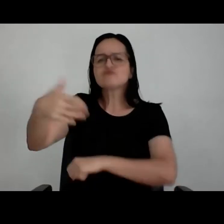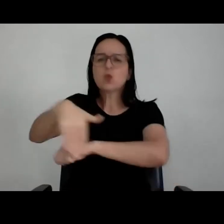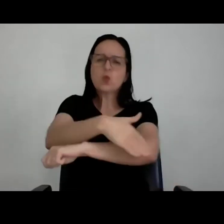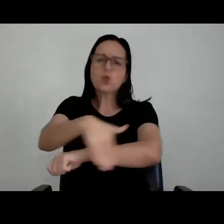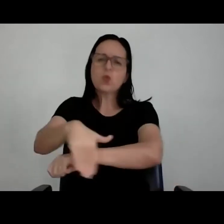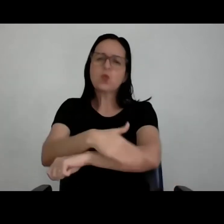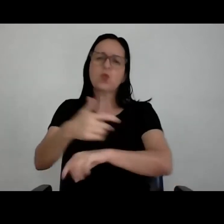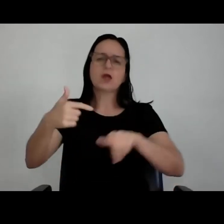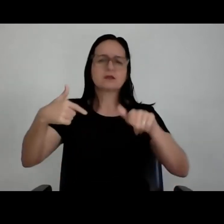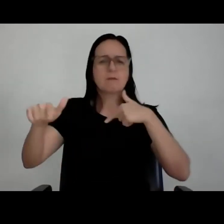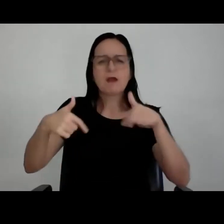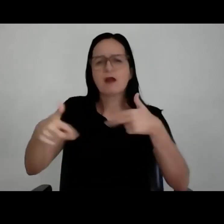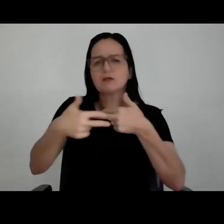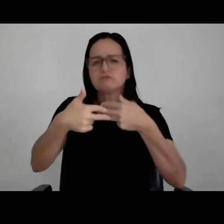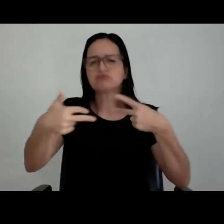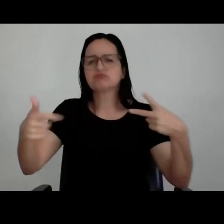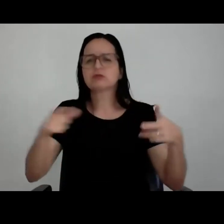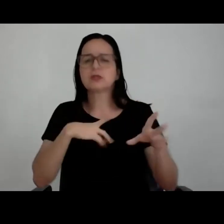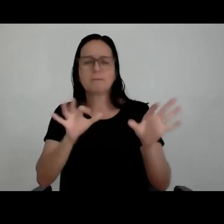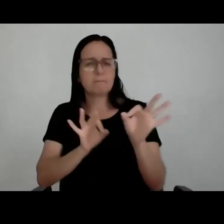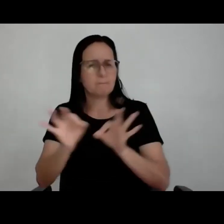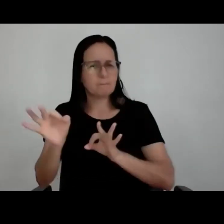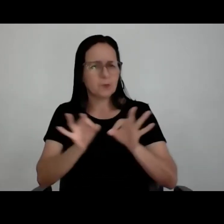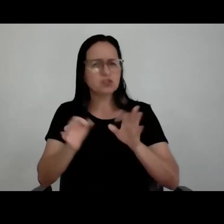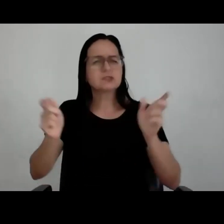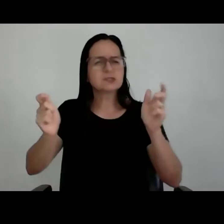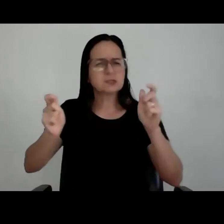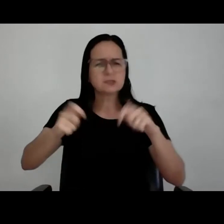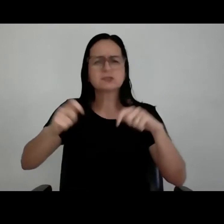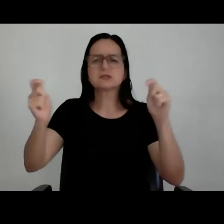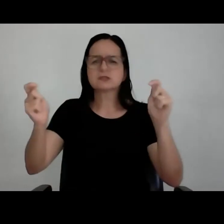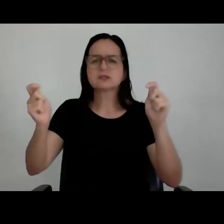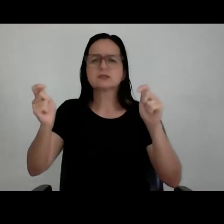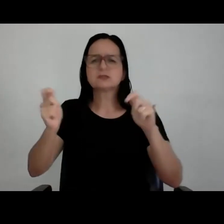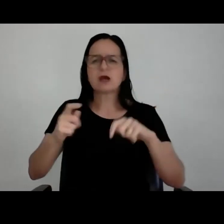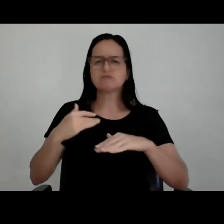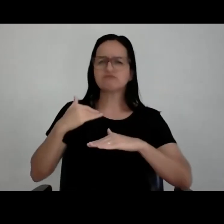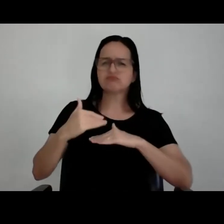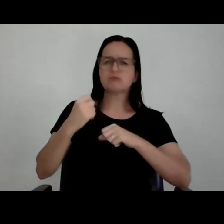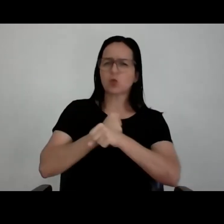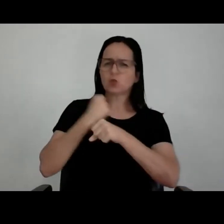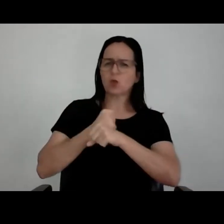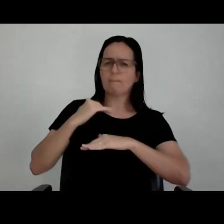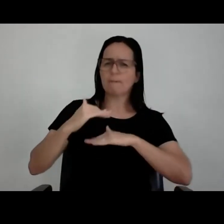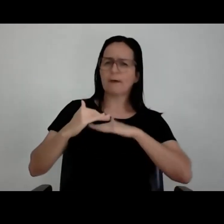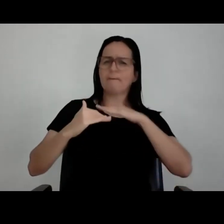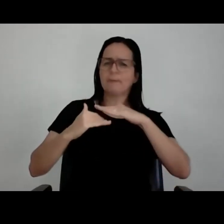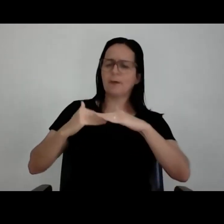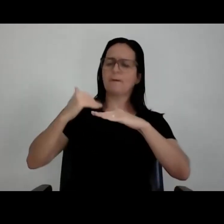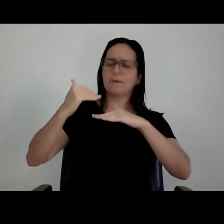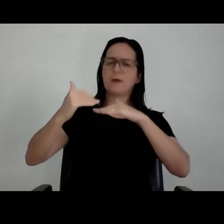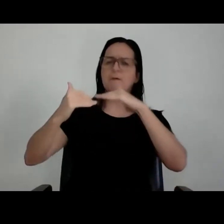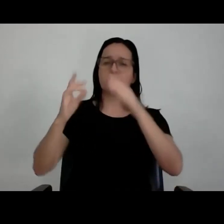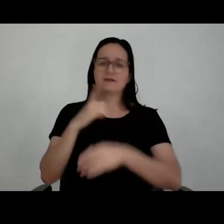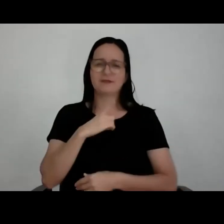vamos botar projetos factíveis, de fato, subir tijolinho, cima de tijolinho e construir. A universidade